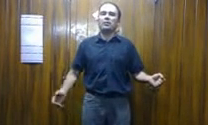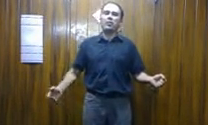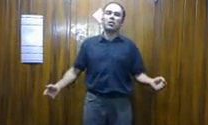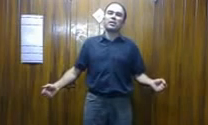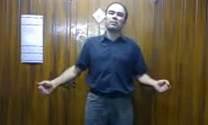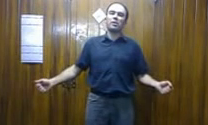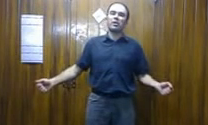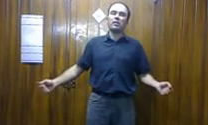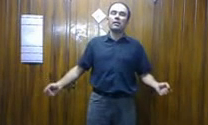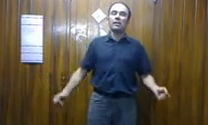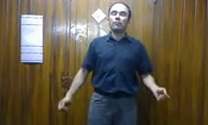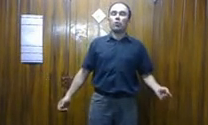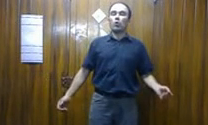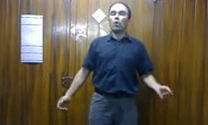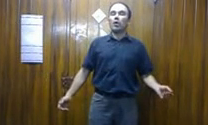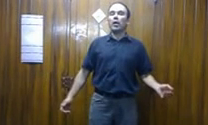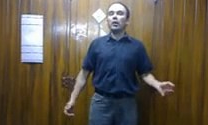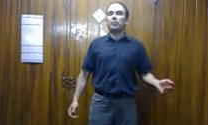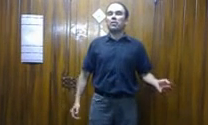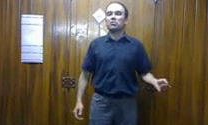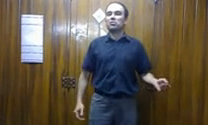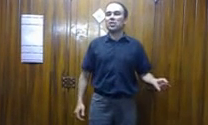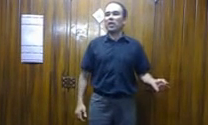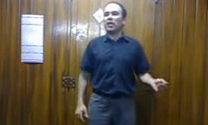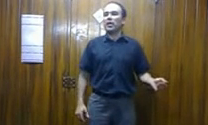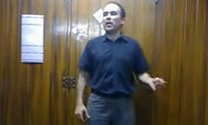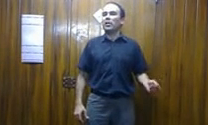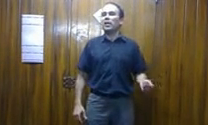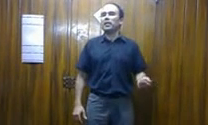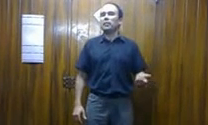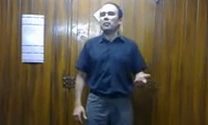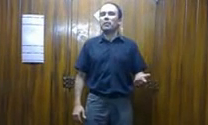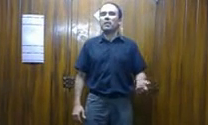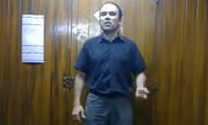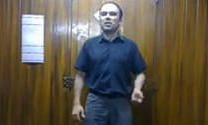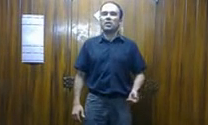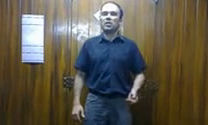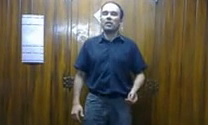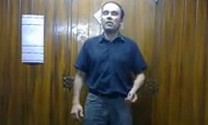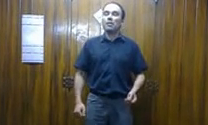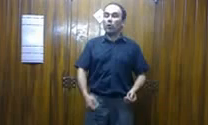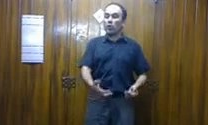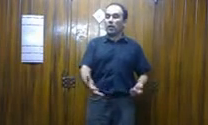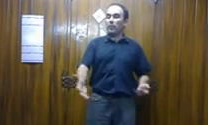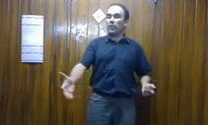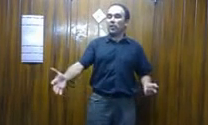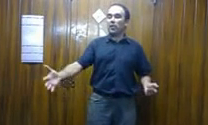aunque me da miedo. Dos lágrimas sinceras, derramo mi partida, por la barra